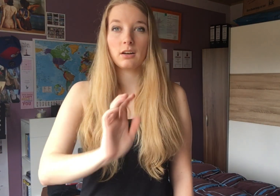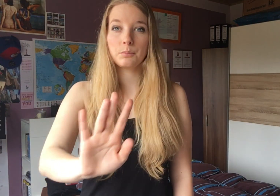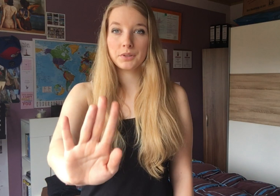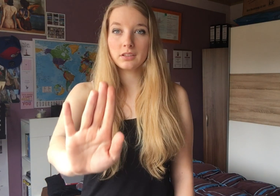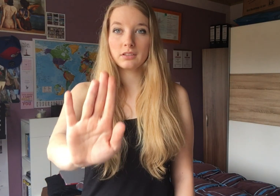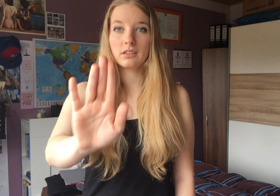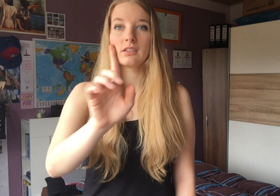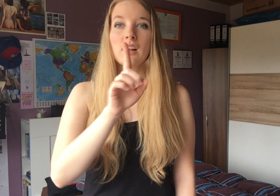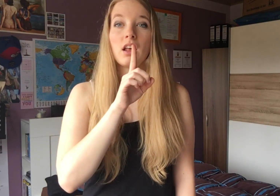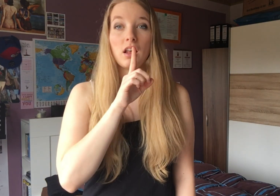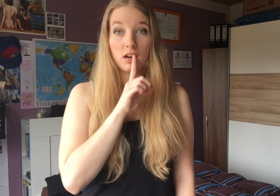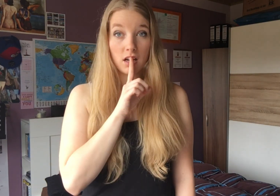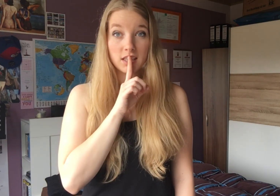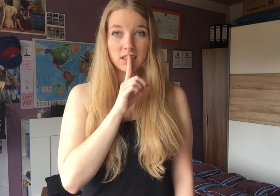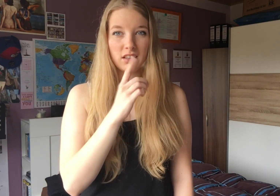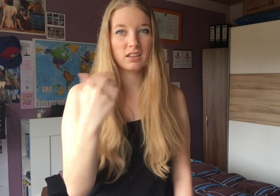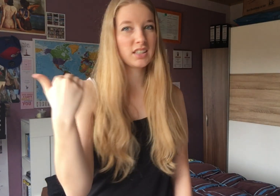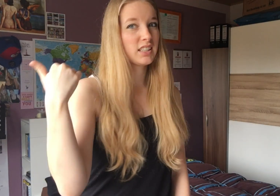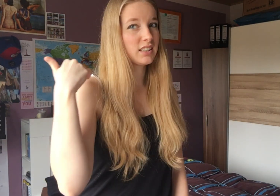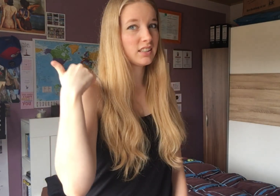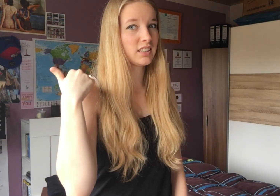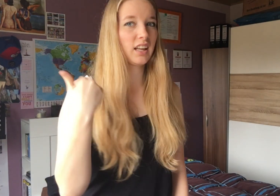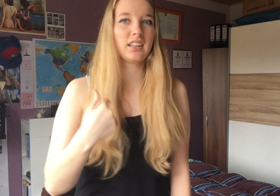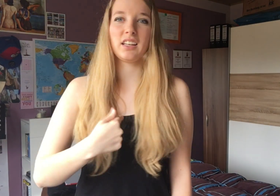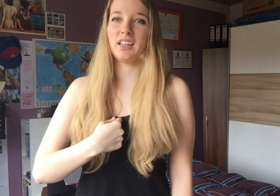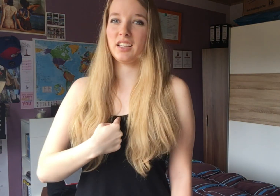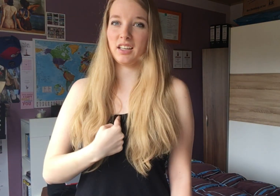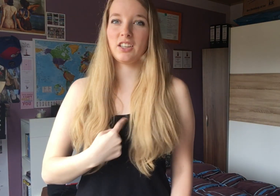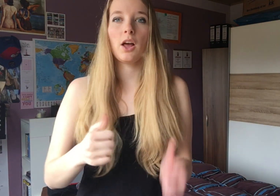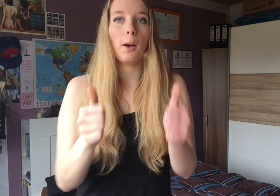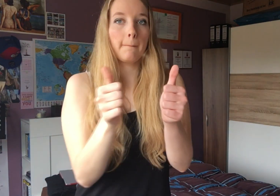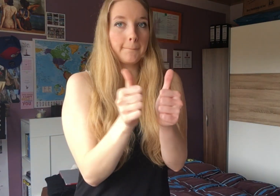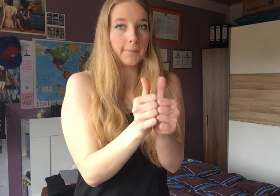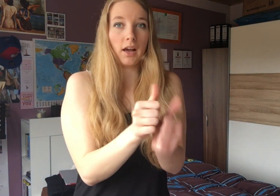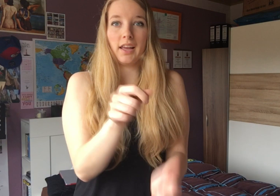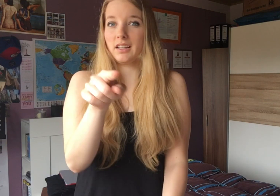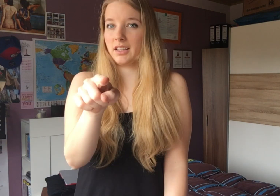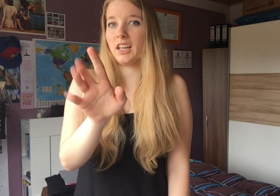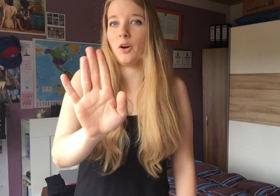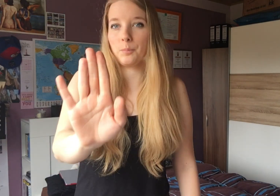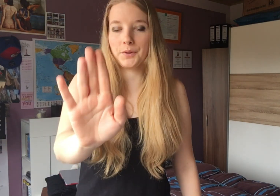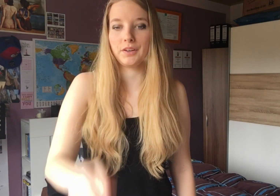bin, leiser seit ich bei dir bin.